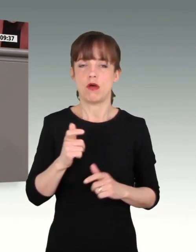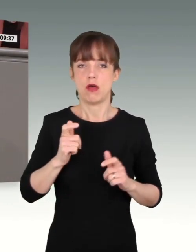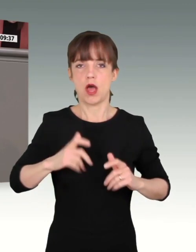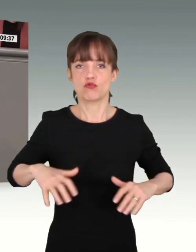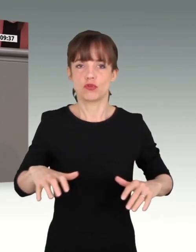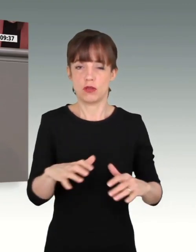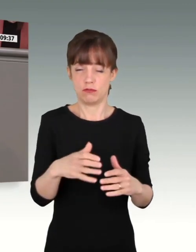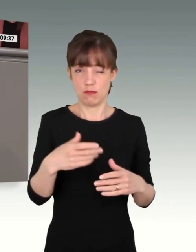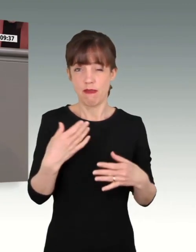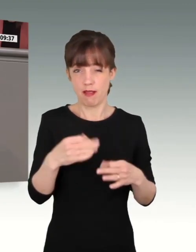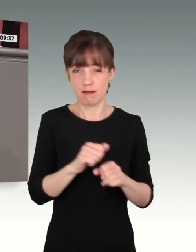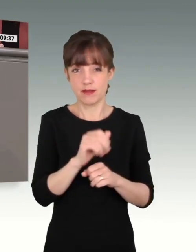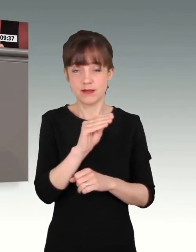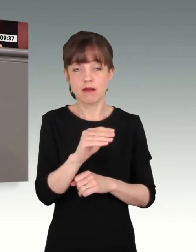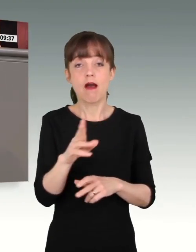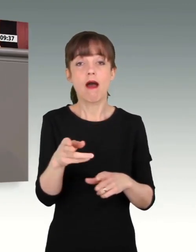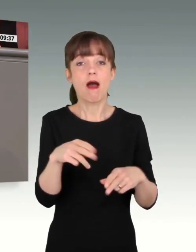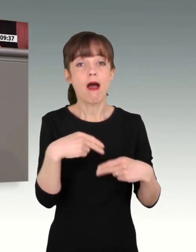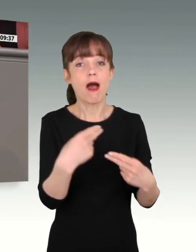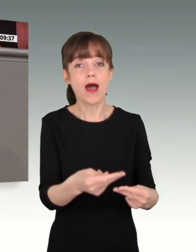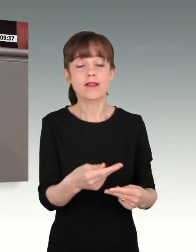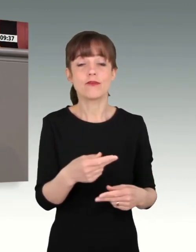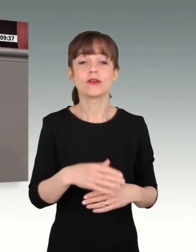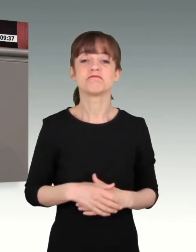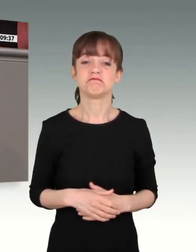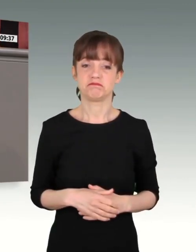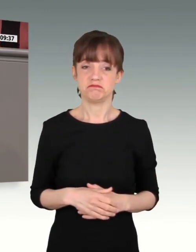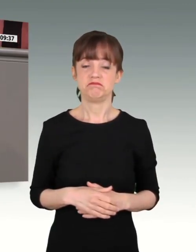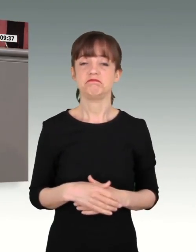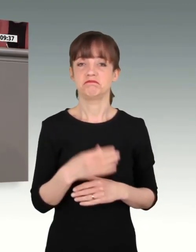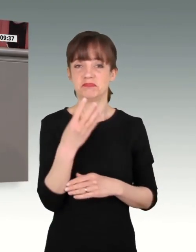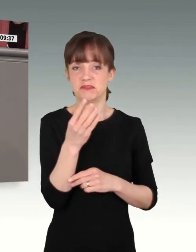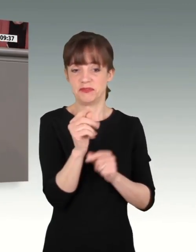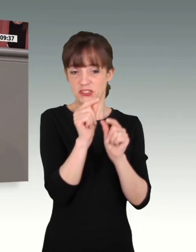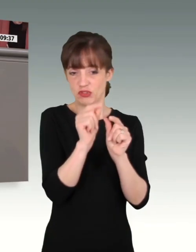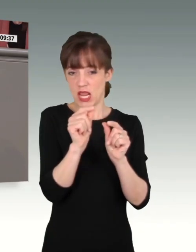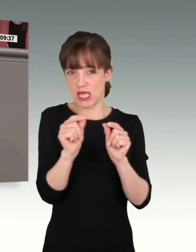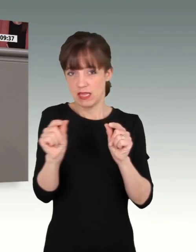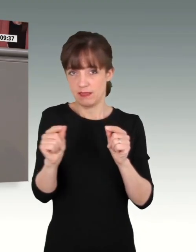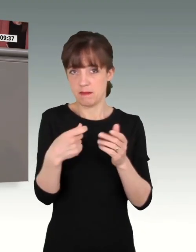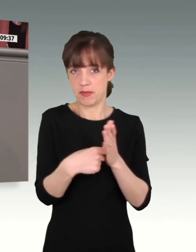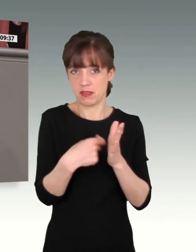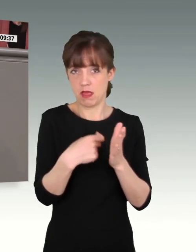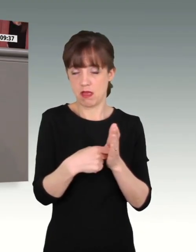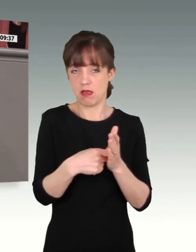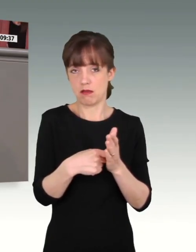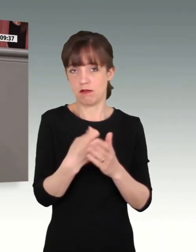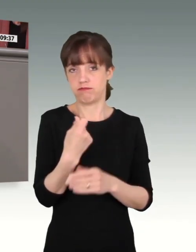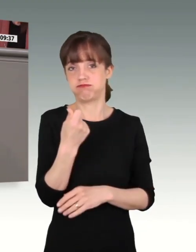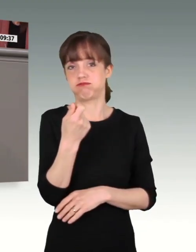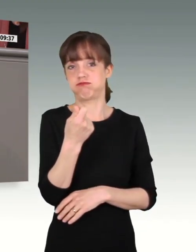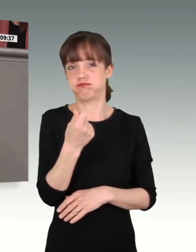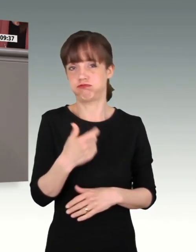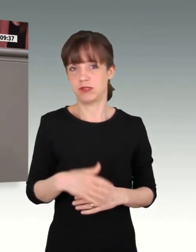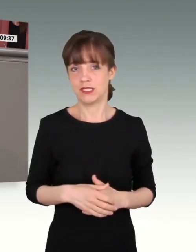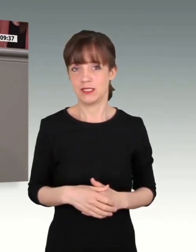ich gebe Ihnen Brief und Siegel. Sie erhalten als Antwort einen mittleren vierstelligen Betrag. Und das, meine Damen und Herren, ist beschämend. Das kann doch nicht